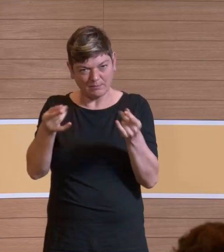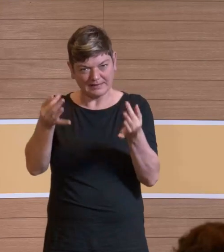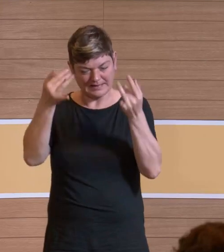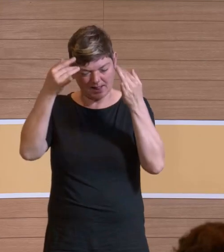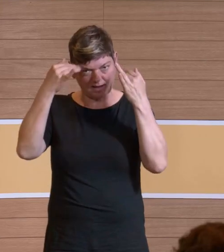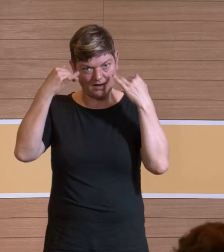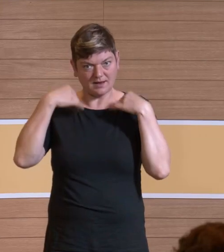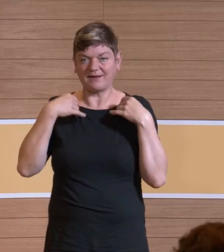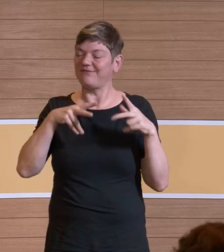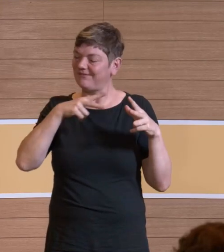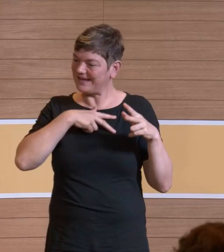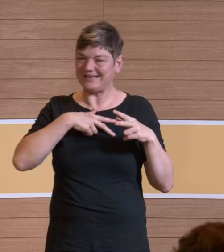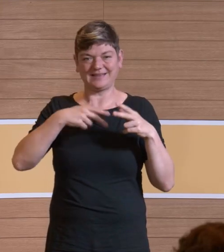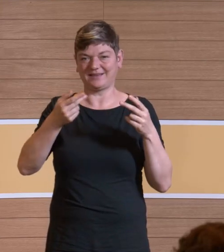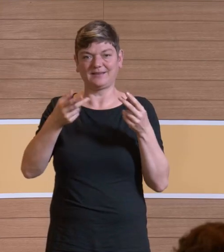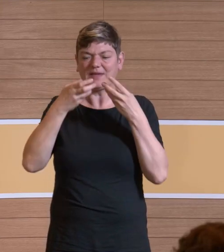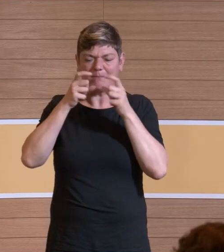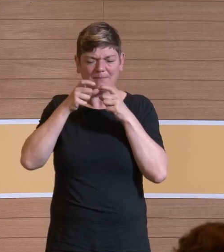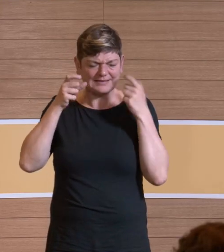gehen durch alle Schranken des Körpers durch.